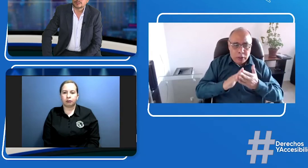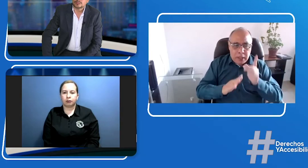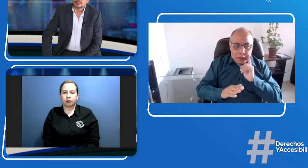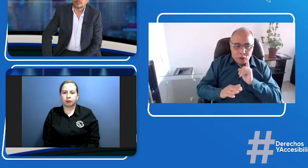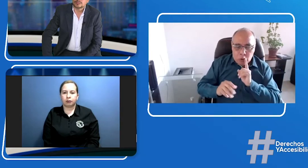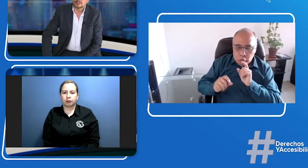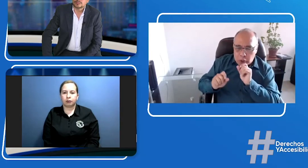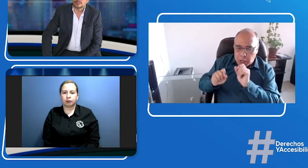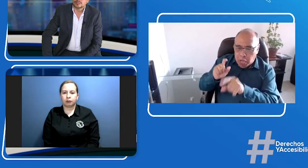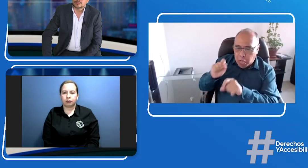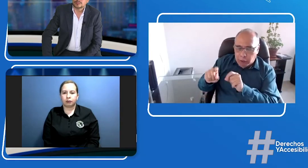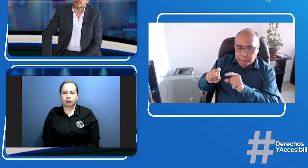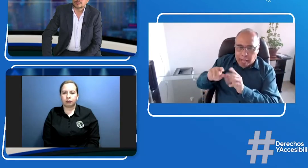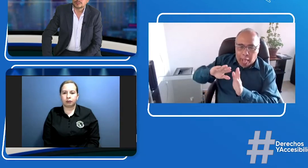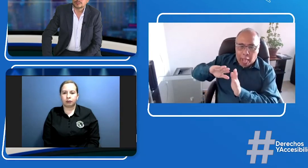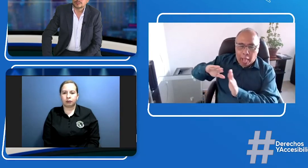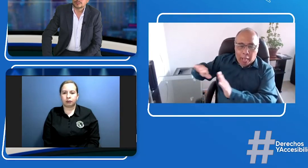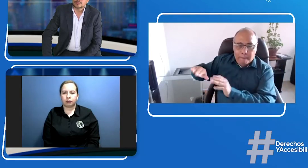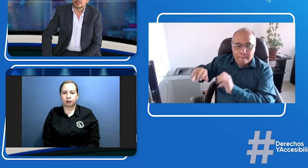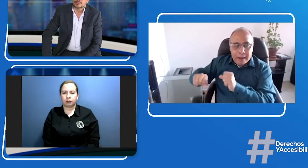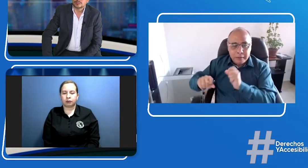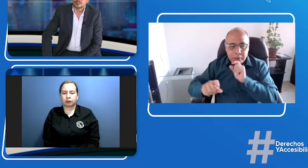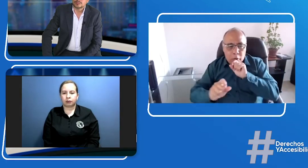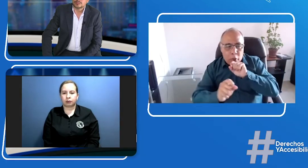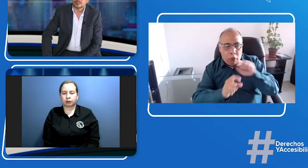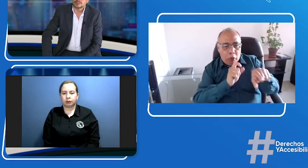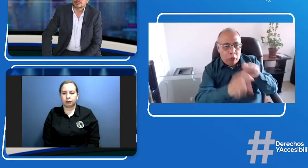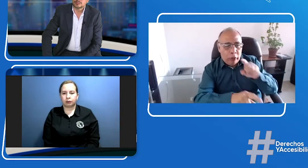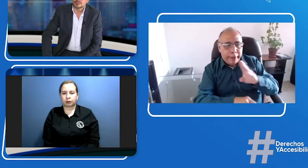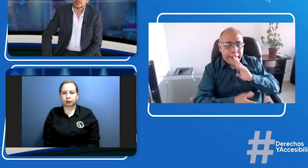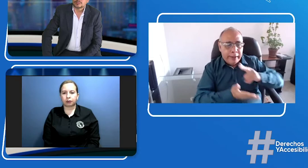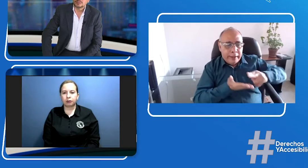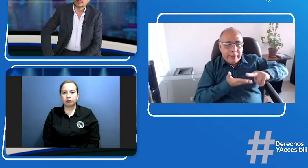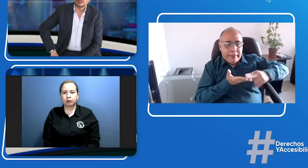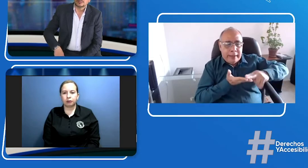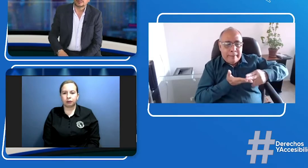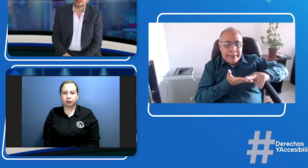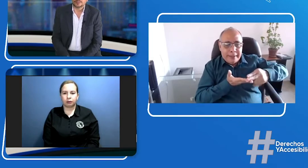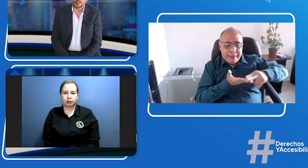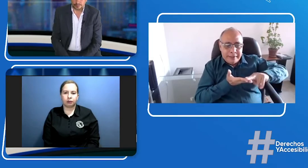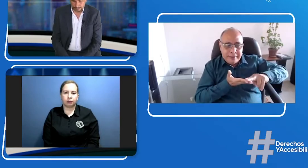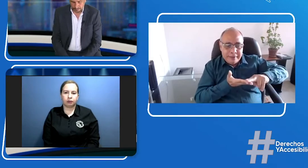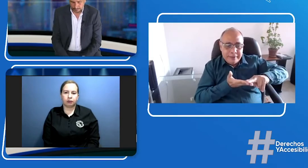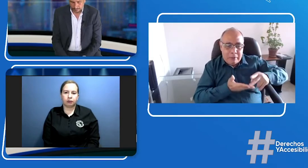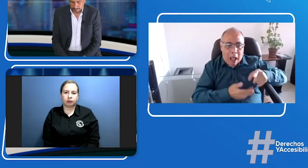generalmente lo que se hace cuando se hacen este tipo de consultas a la comunidad sorda